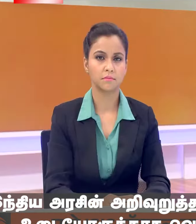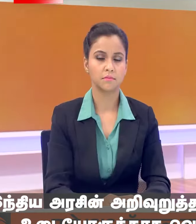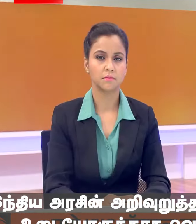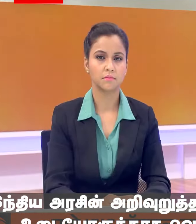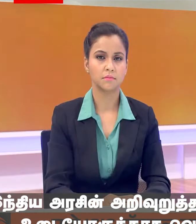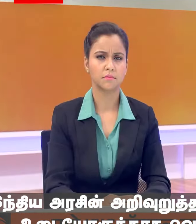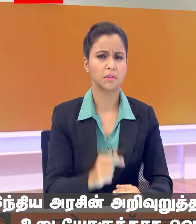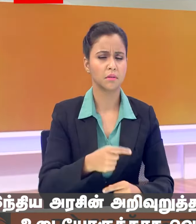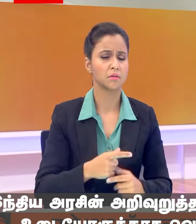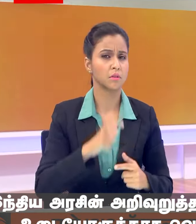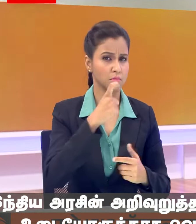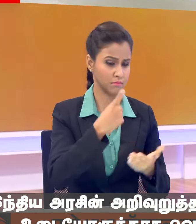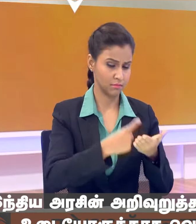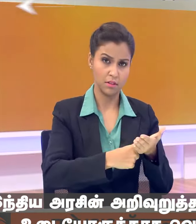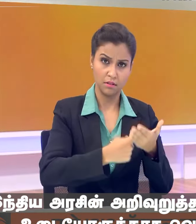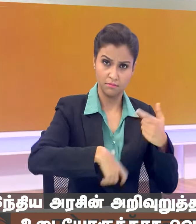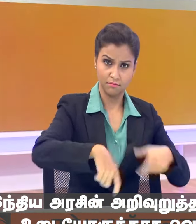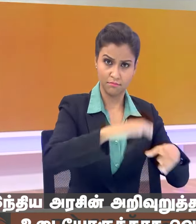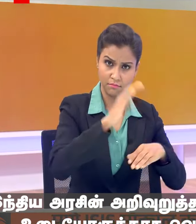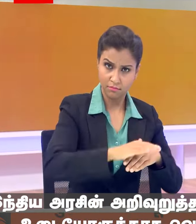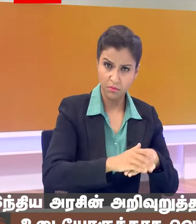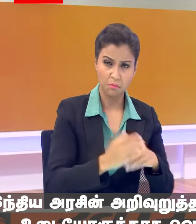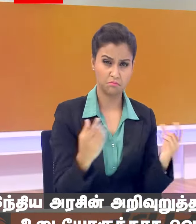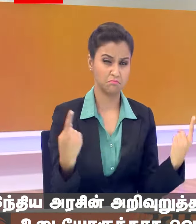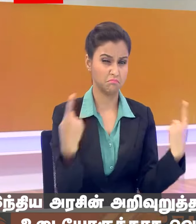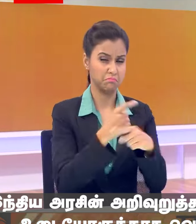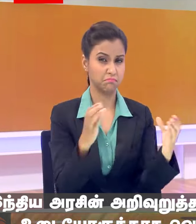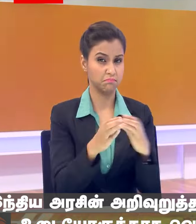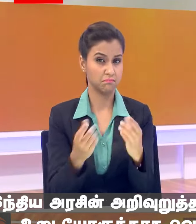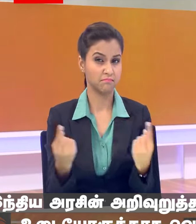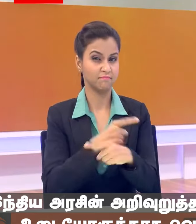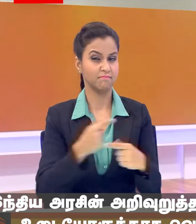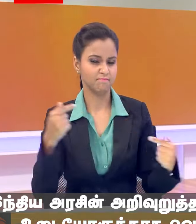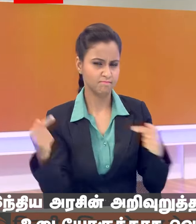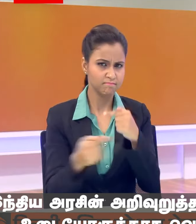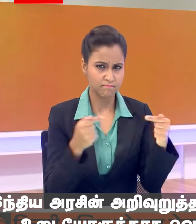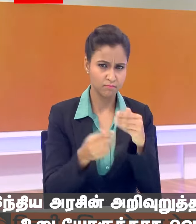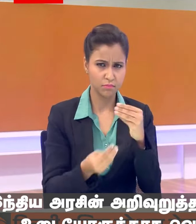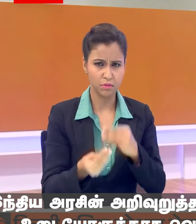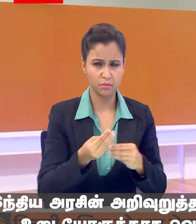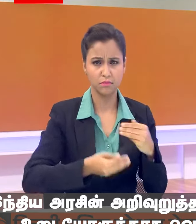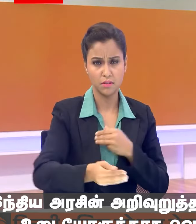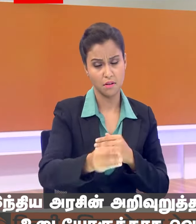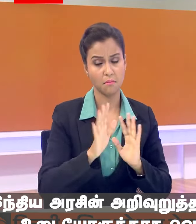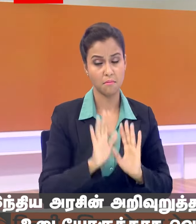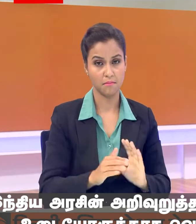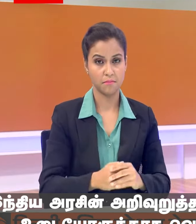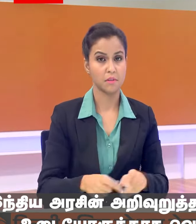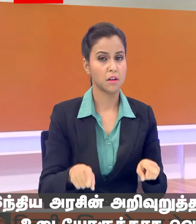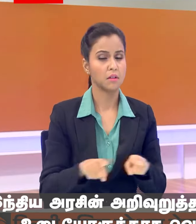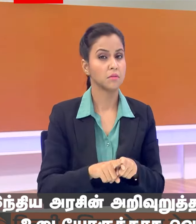इन दिन और राजसभा विपक्षे सांसदों और सभापती के बीच नोगजोग का गबाह भी बन रहा है